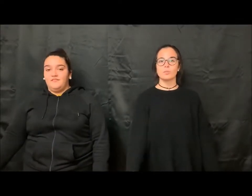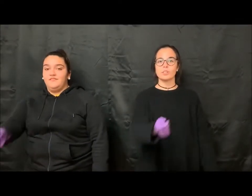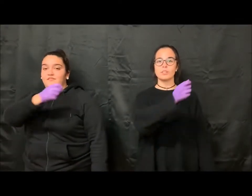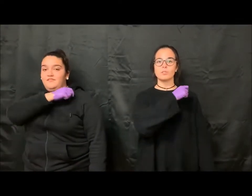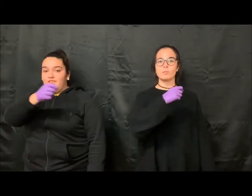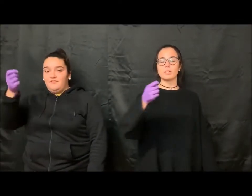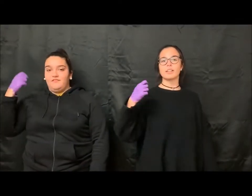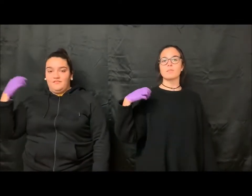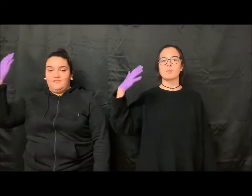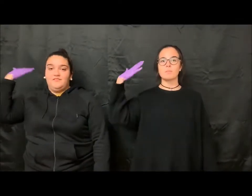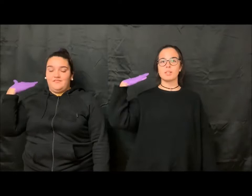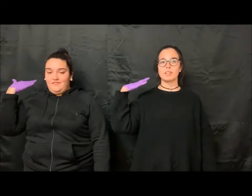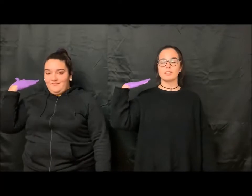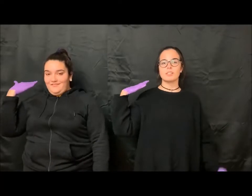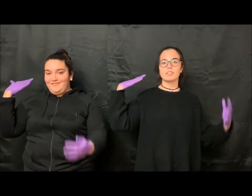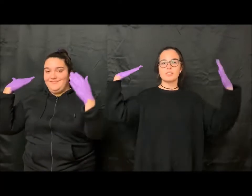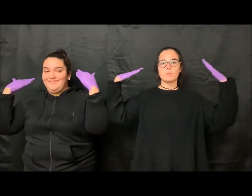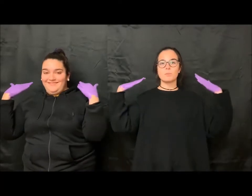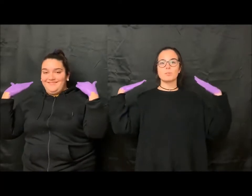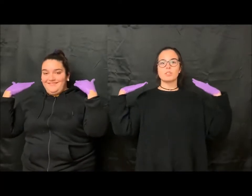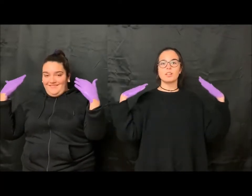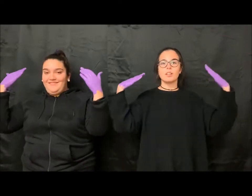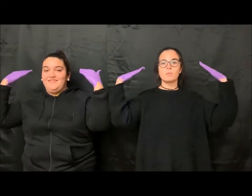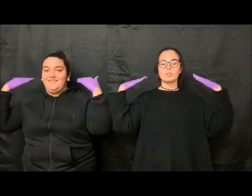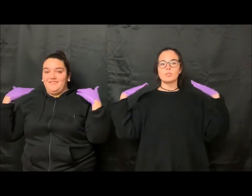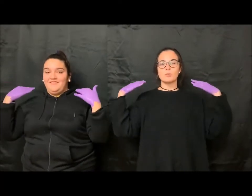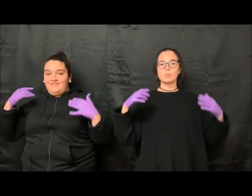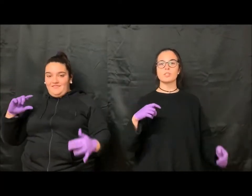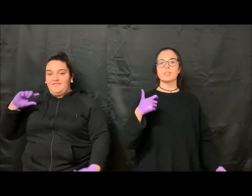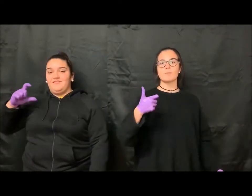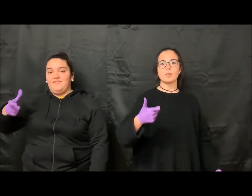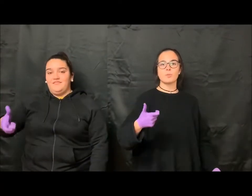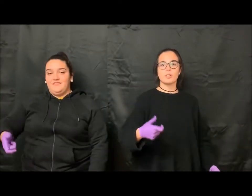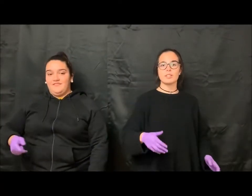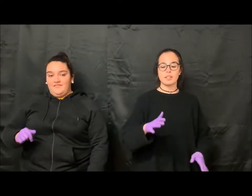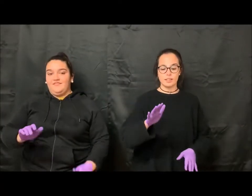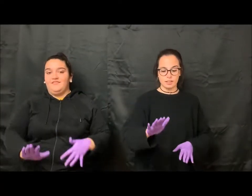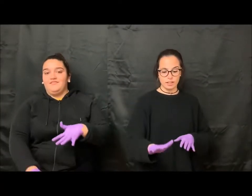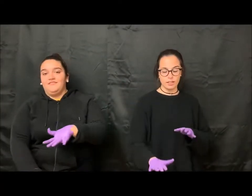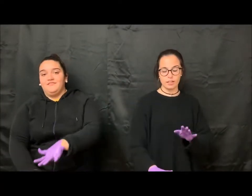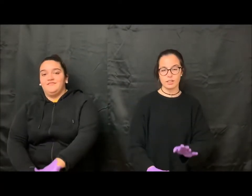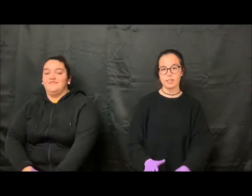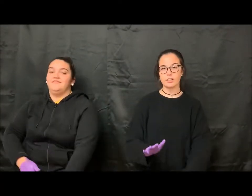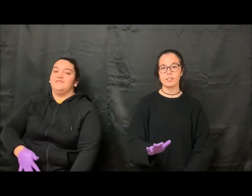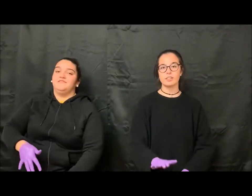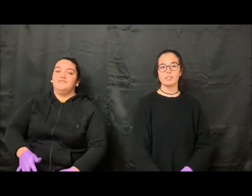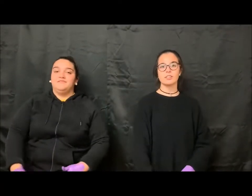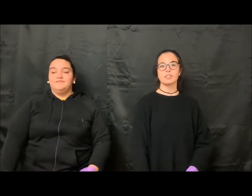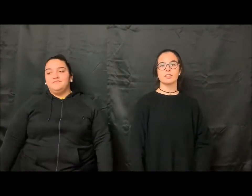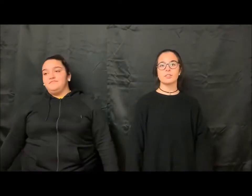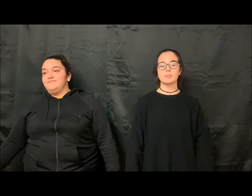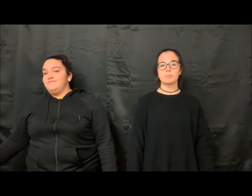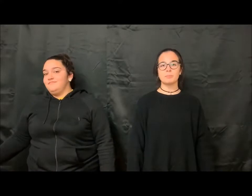Tengo una culpa que me aprieta, se posan en mis hombros y me cuesta andar